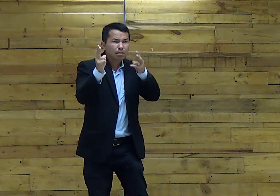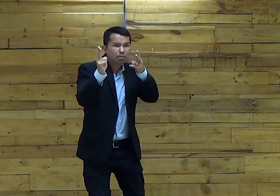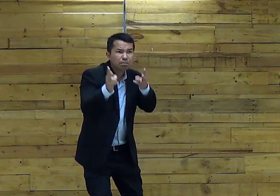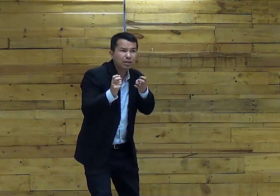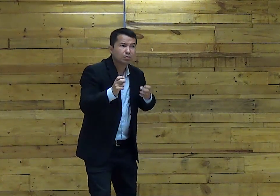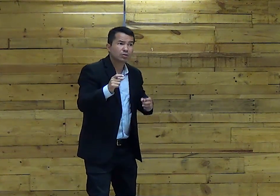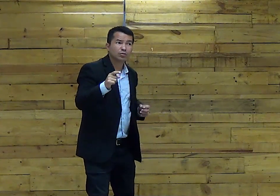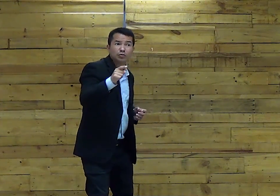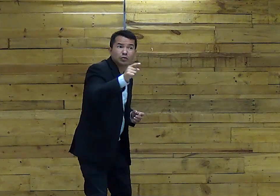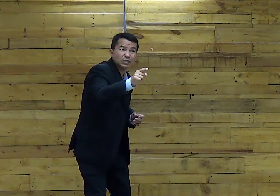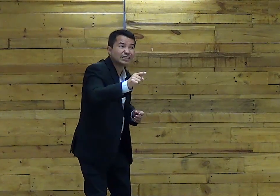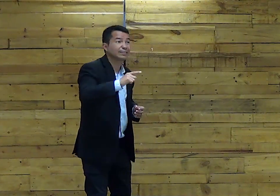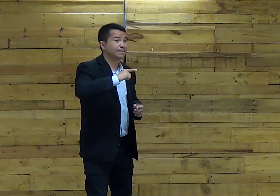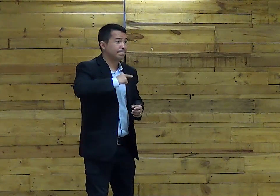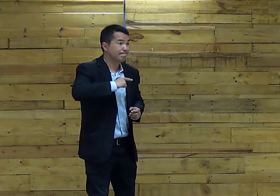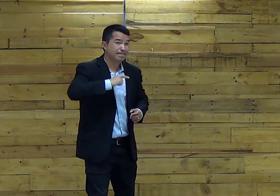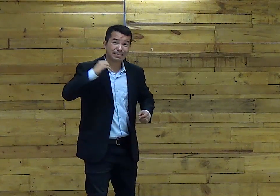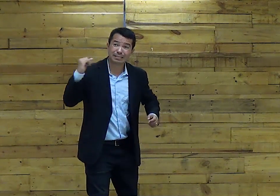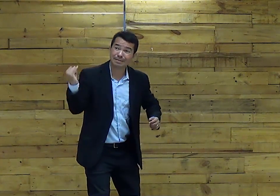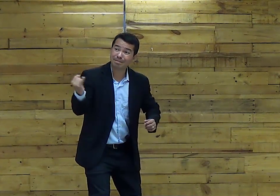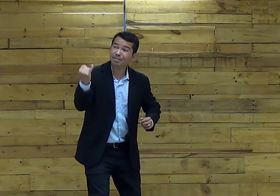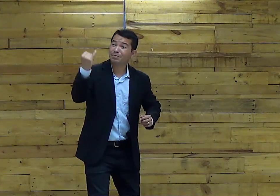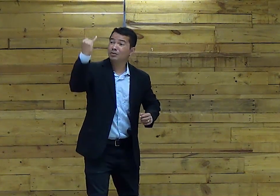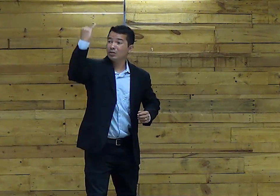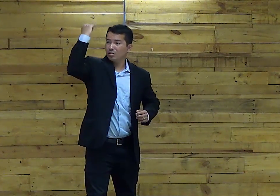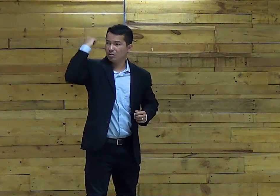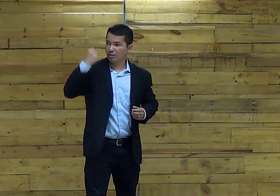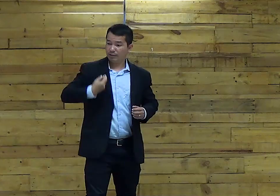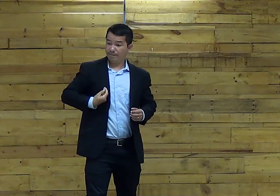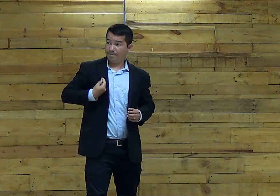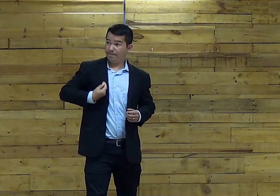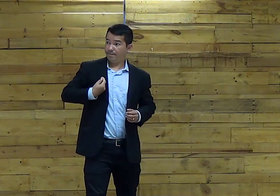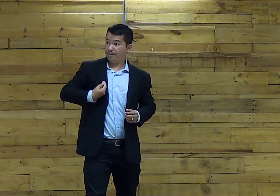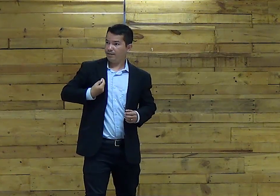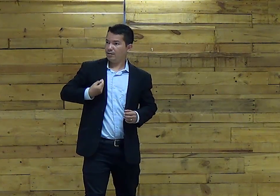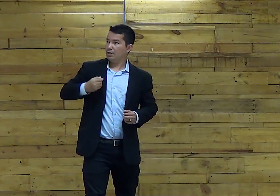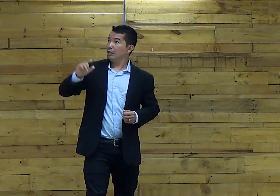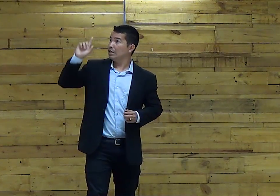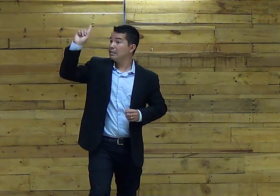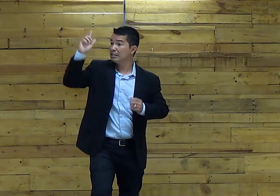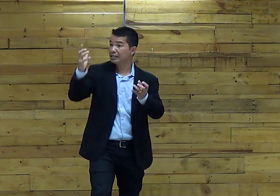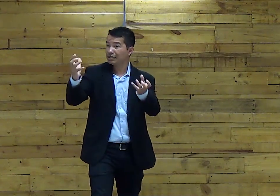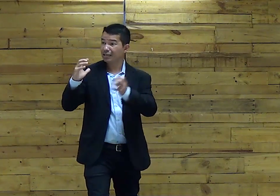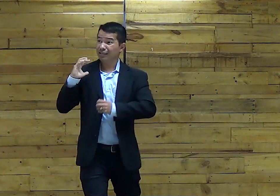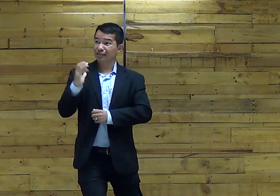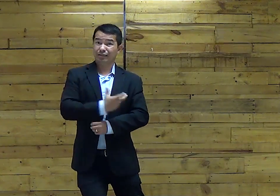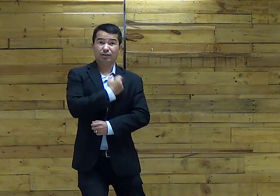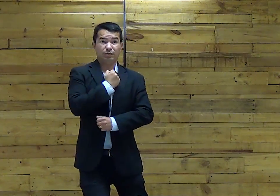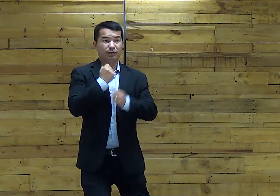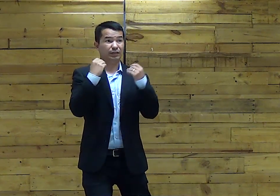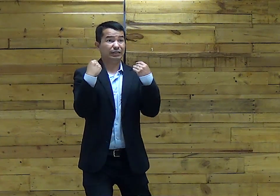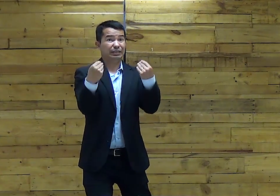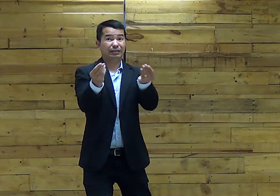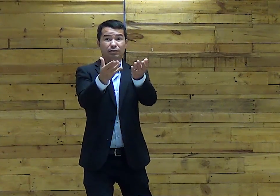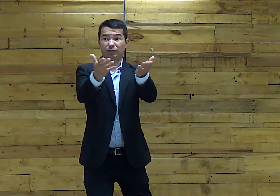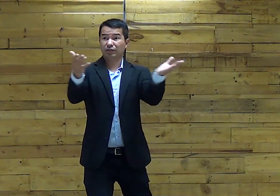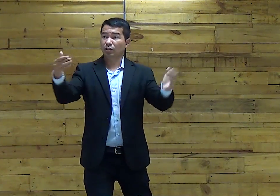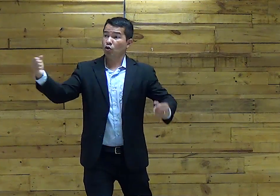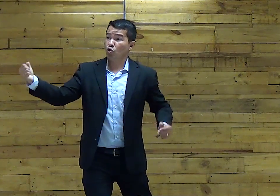você E percebeu Que você era muito importante Que a sua vida Era